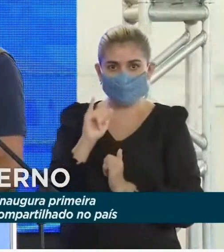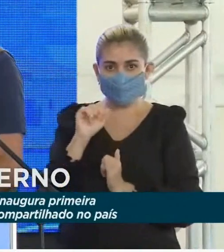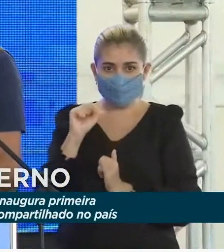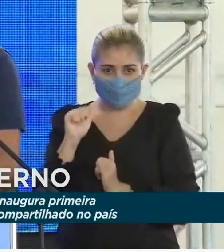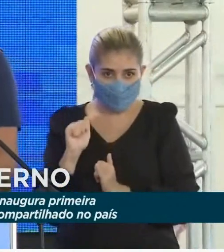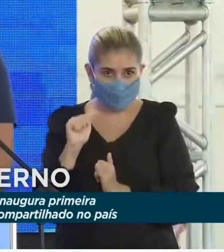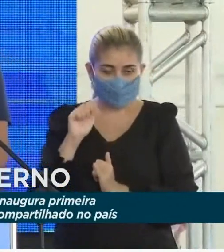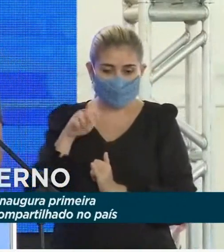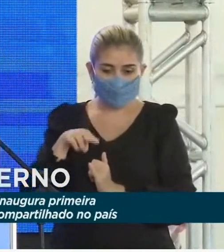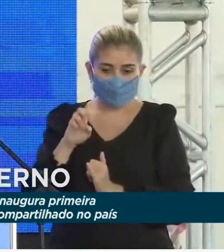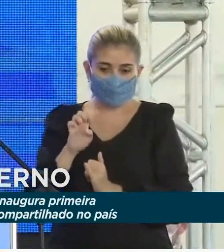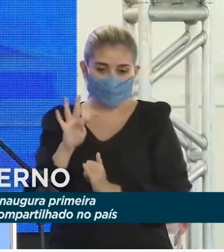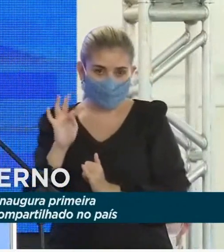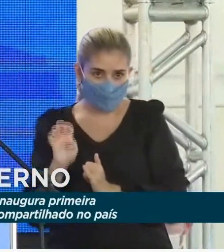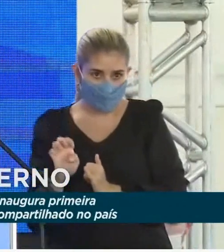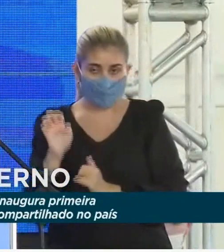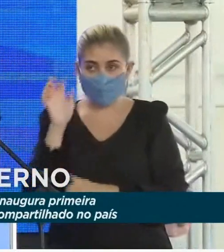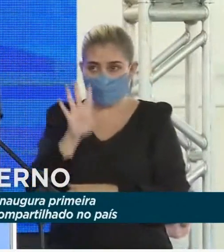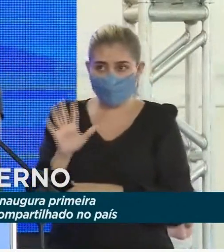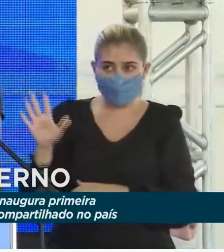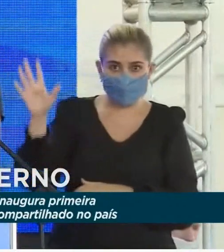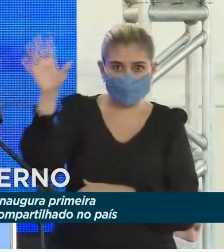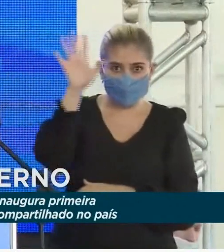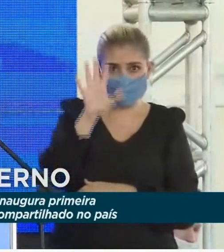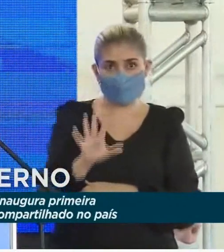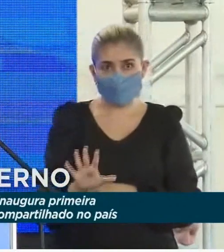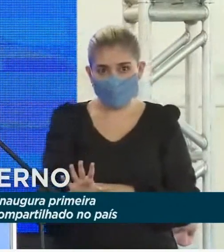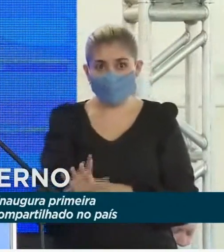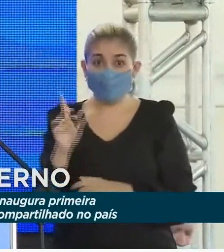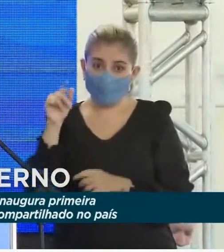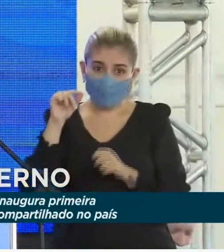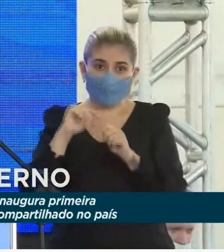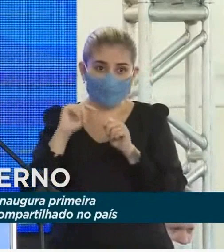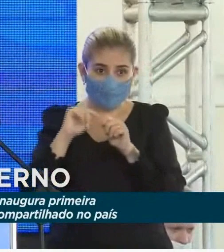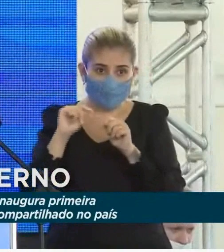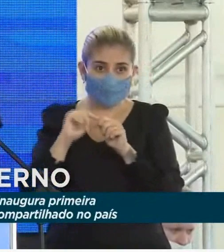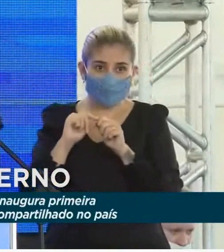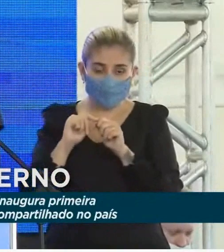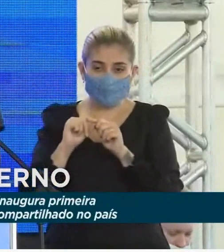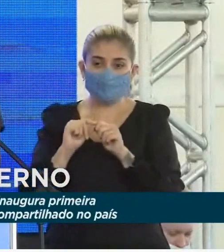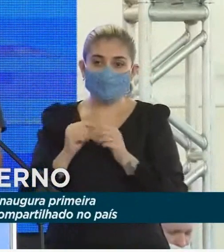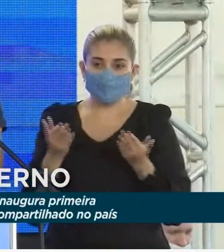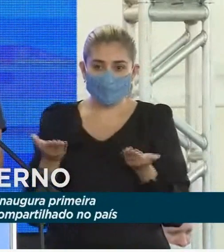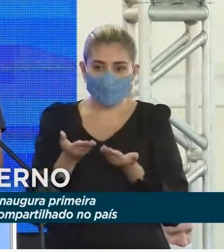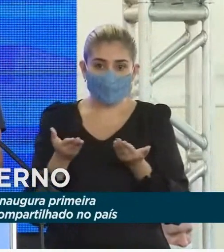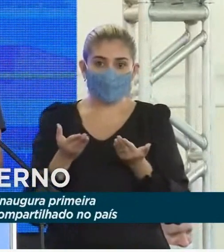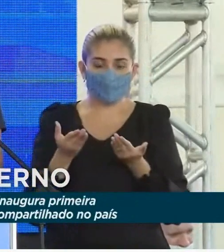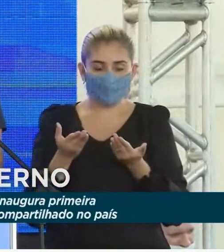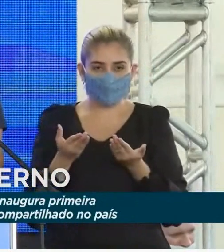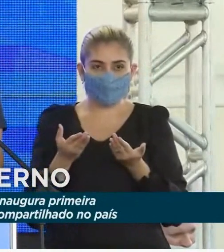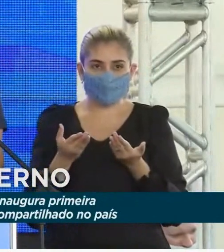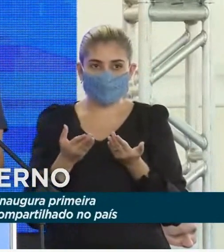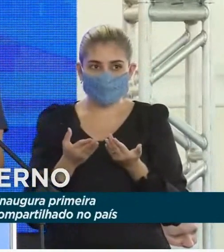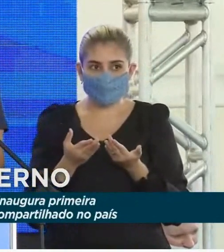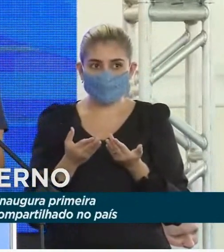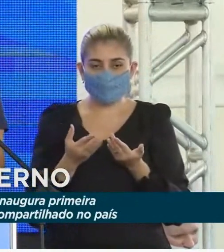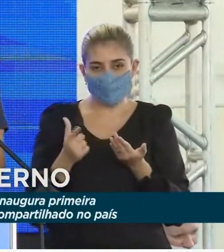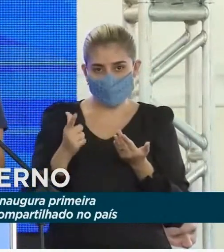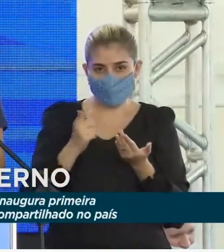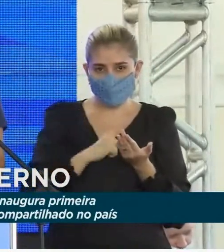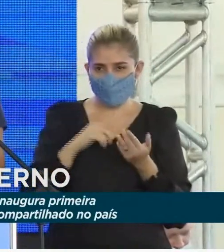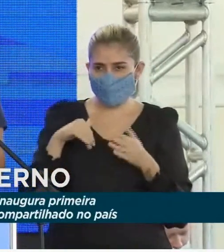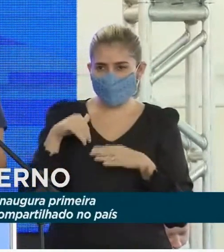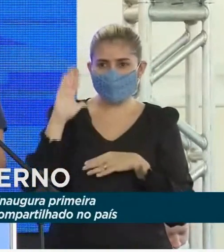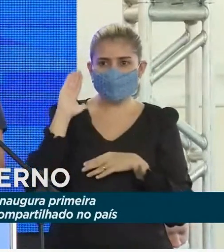como provedor regional, ela que fez o seu IPO agora, abriu o capital, tem aqui mais de